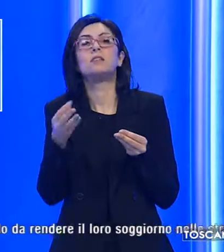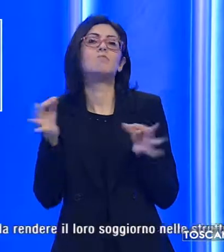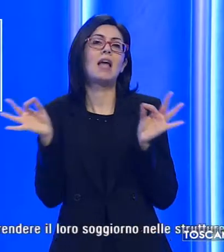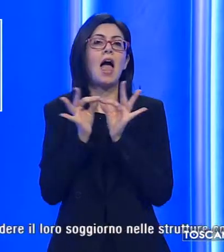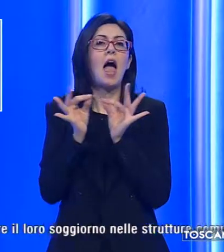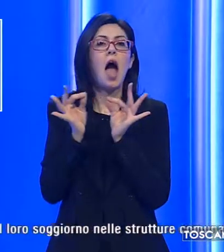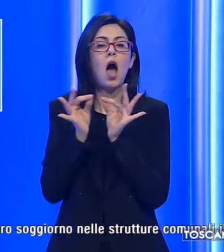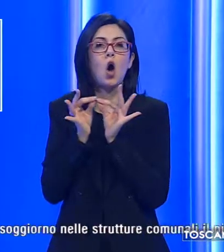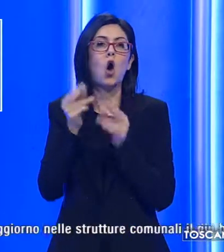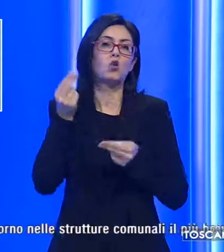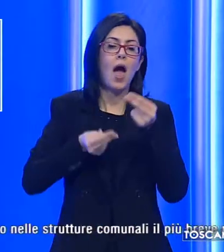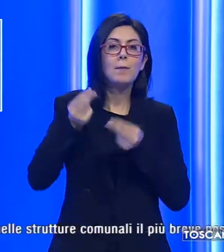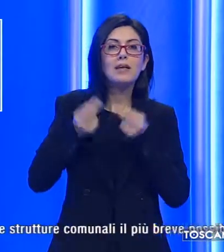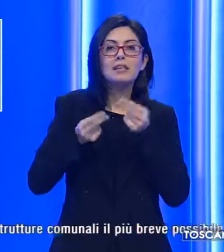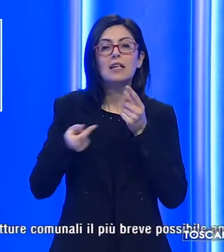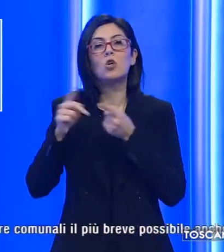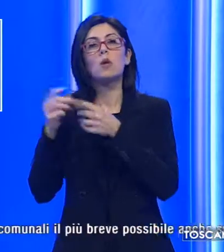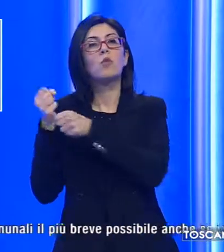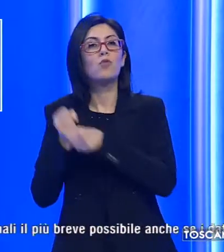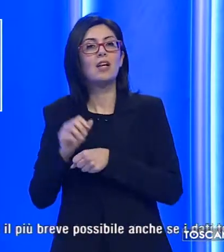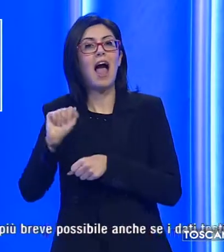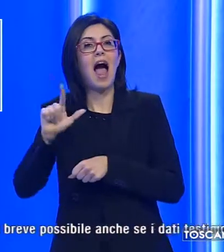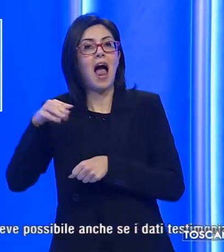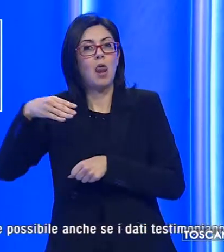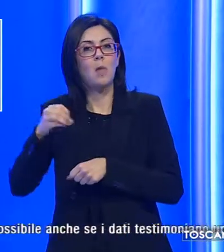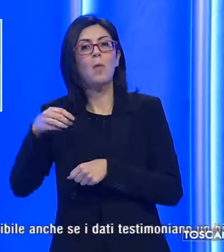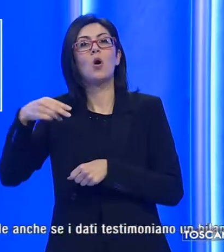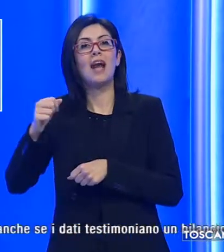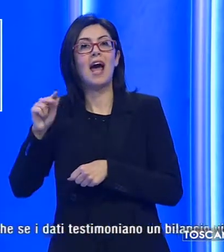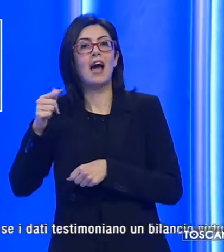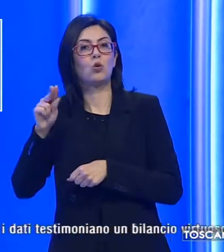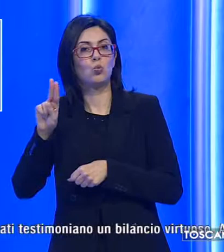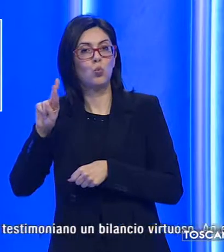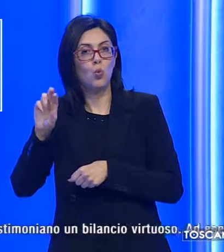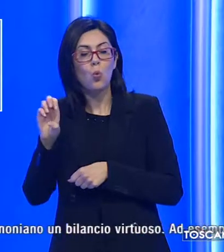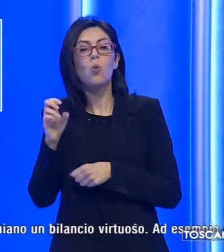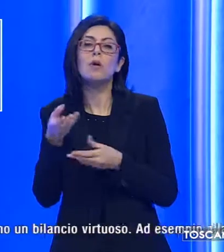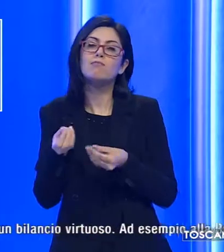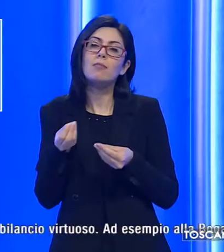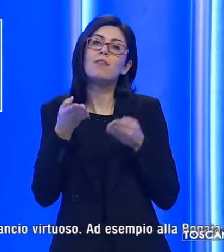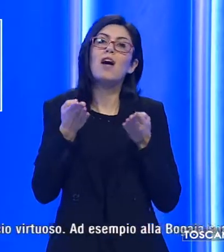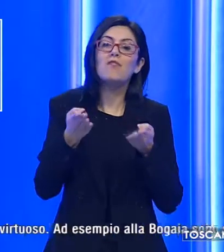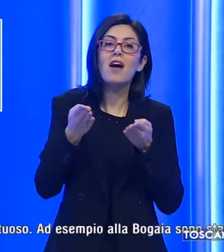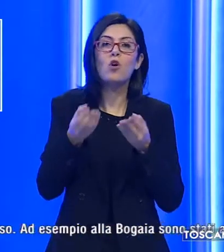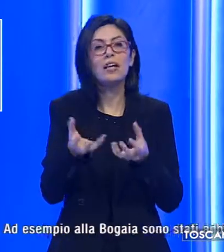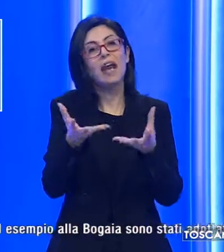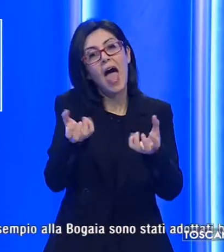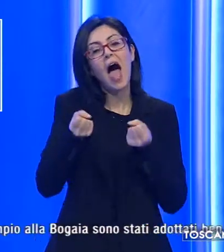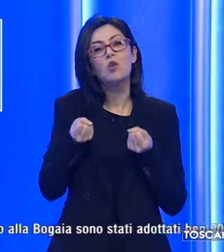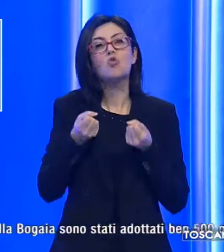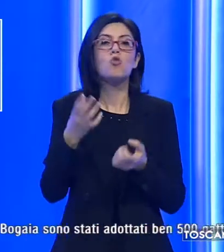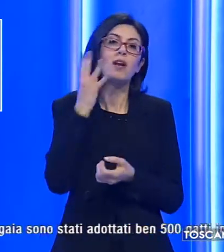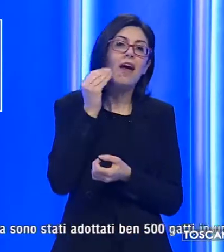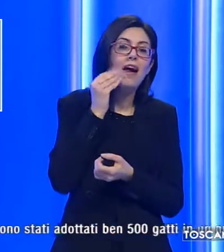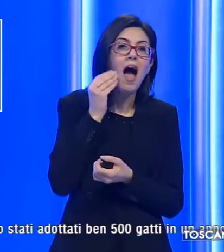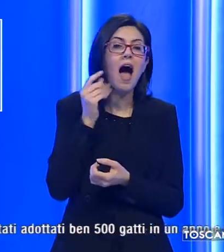'amministrazione e la fondazione Almo Nature per favorire l'adozione dei gatti in modo da rendere